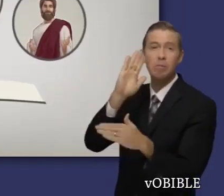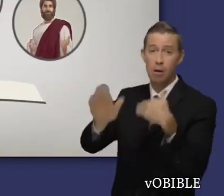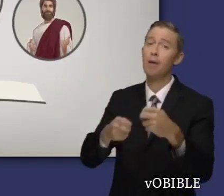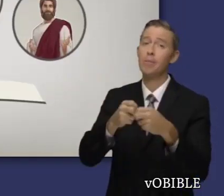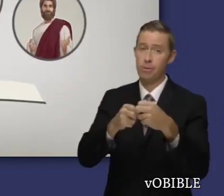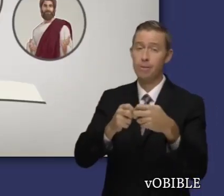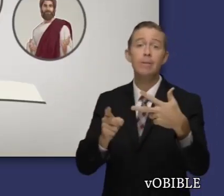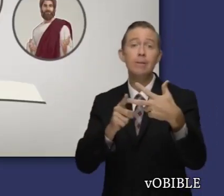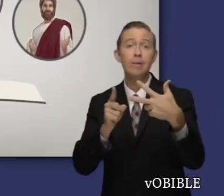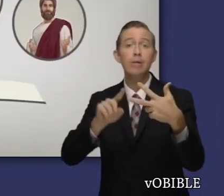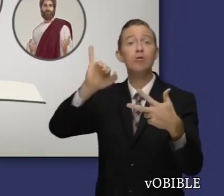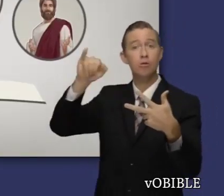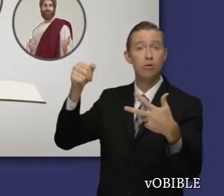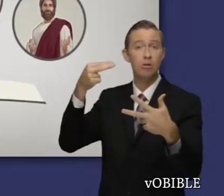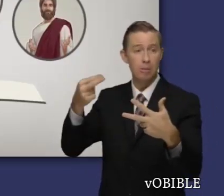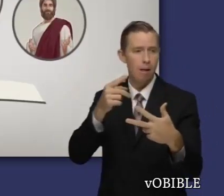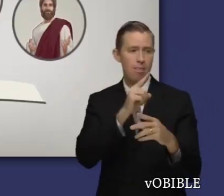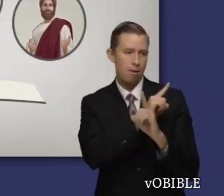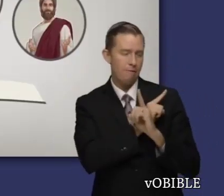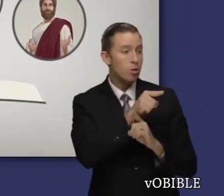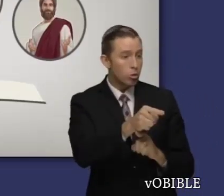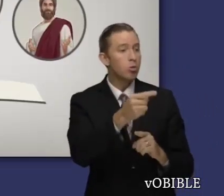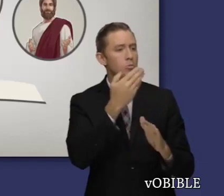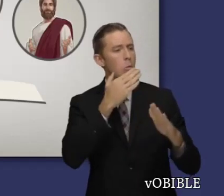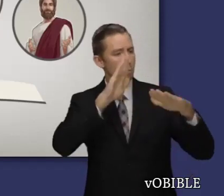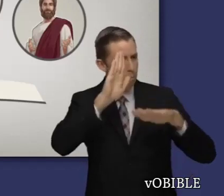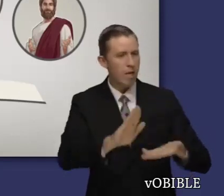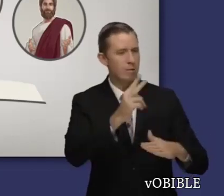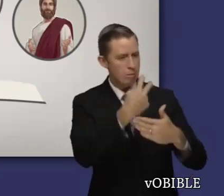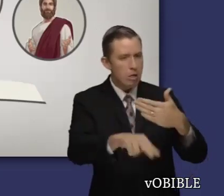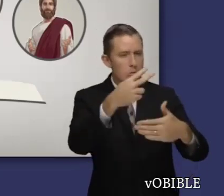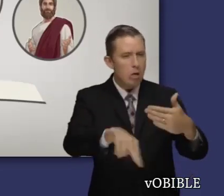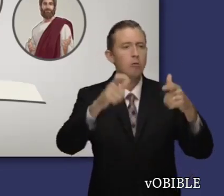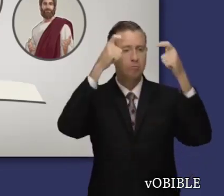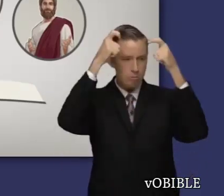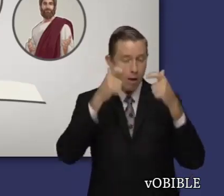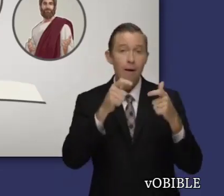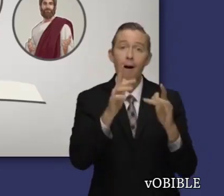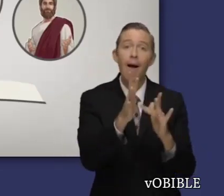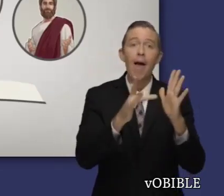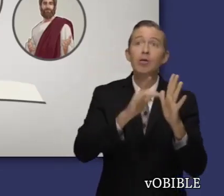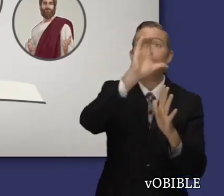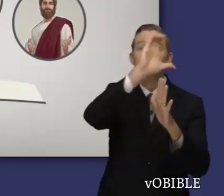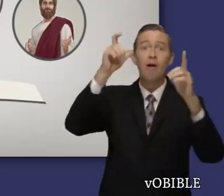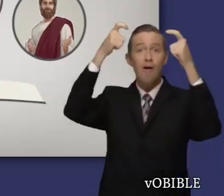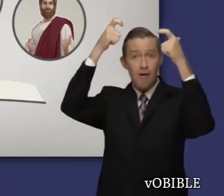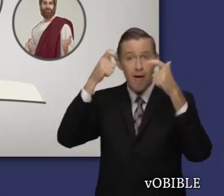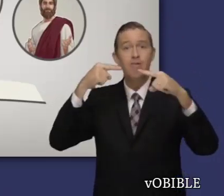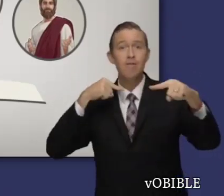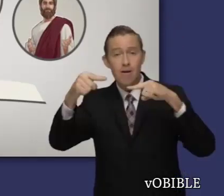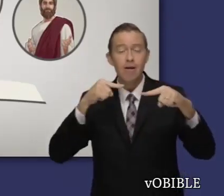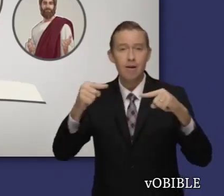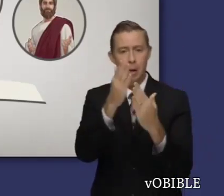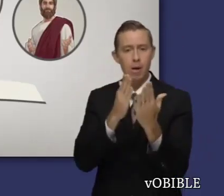le hizo a David de darle un reino que durará para siempre. Una promesa que se cumplió por medio de Jesucristo, el hijo de David y